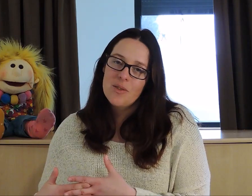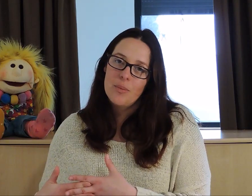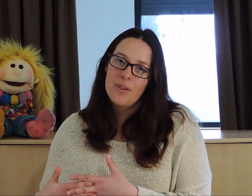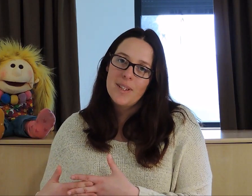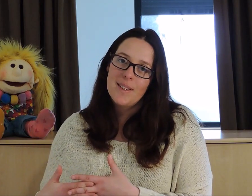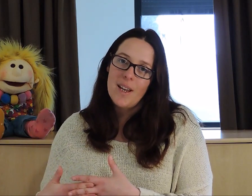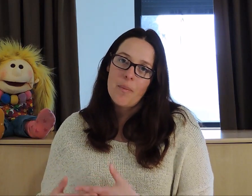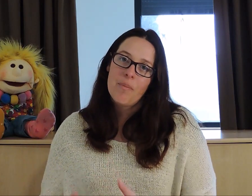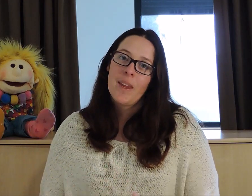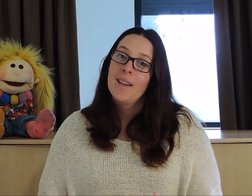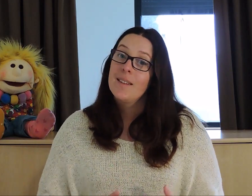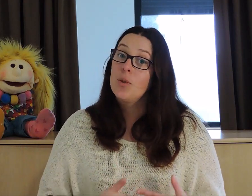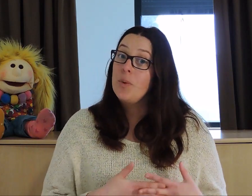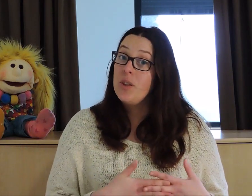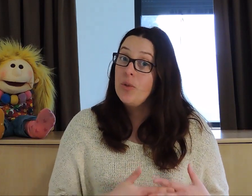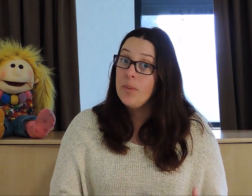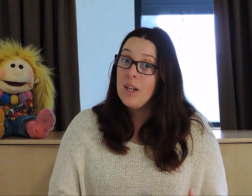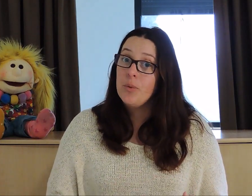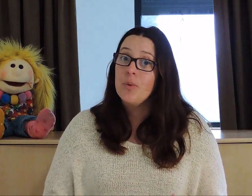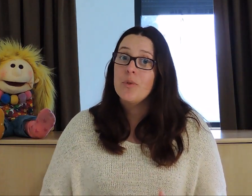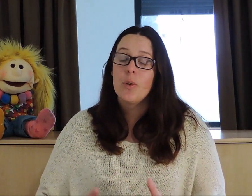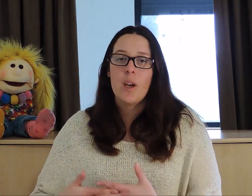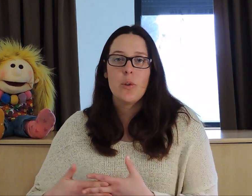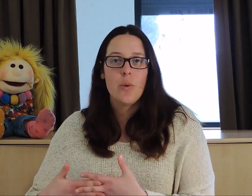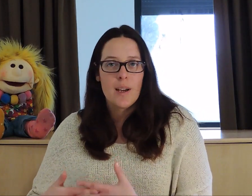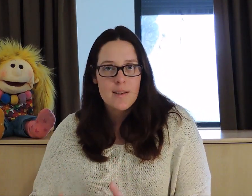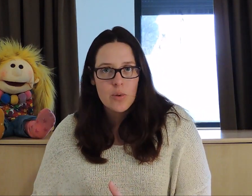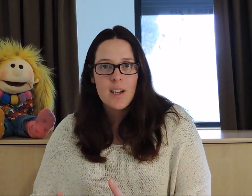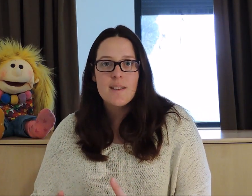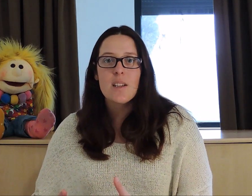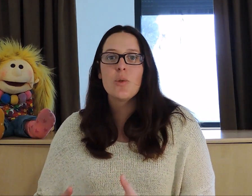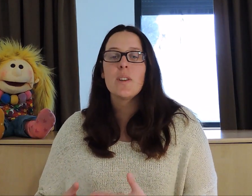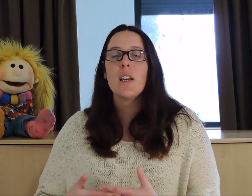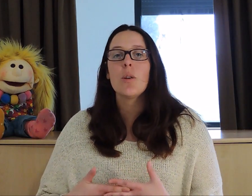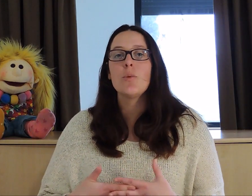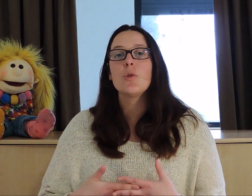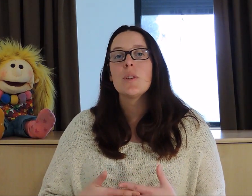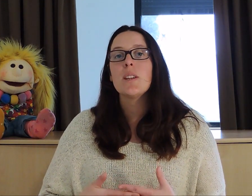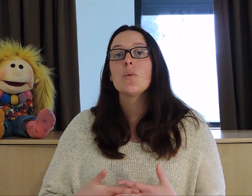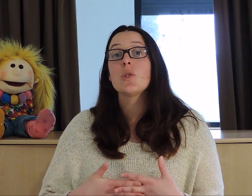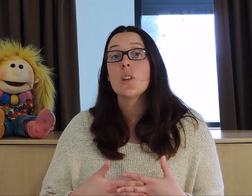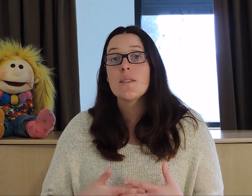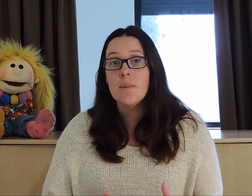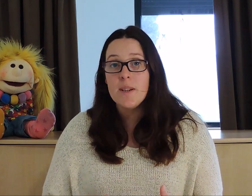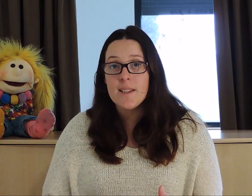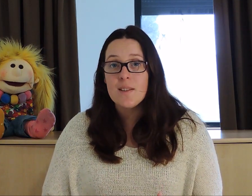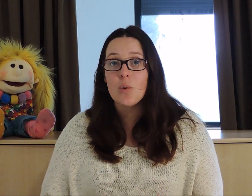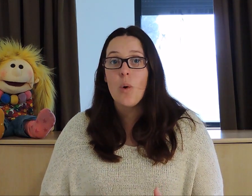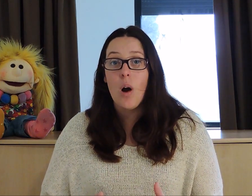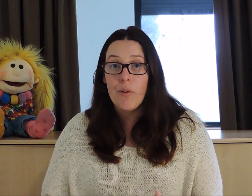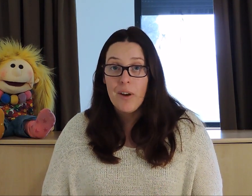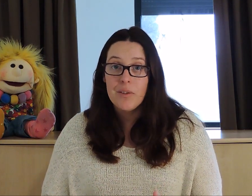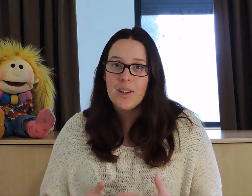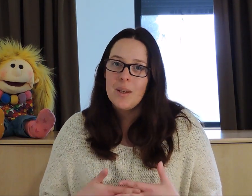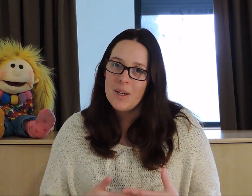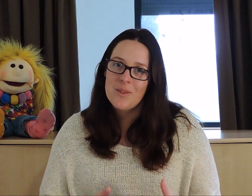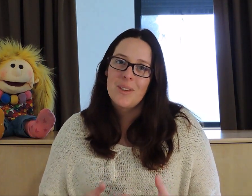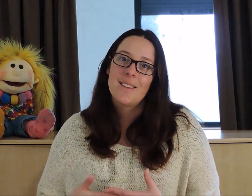trisomie 21. Depuis 2012 l'ONU a instauré cette journée comme une journée de sensibilisation en faveur des personnes